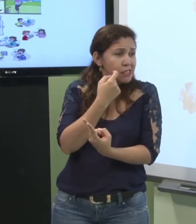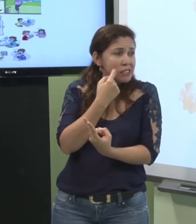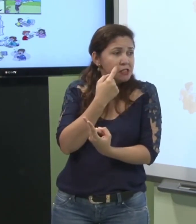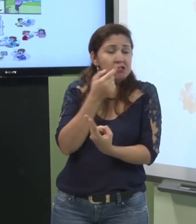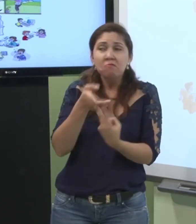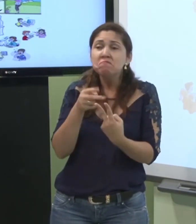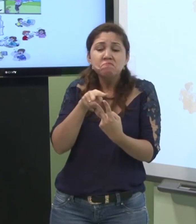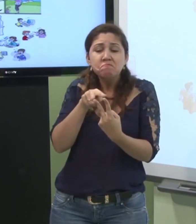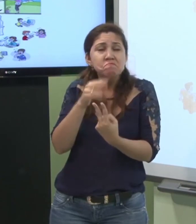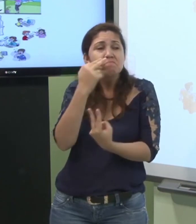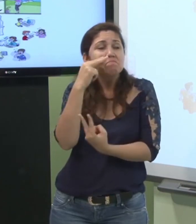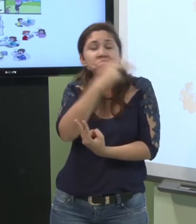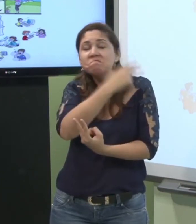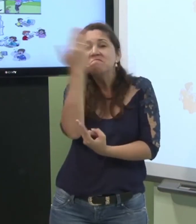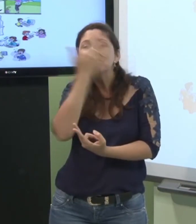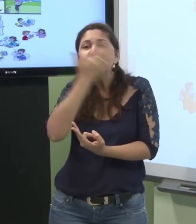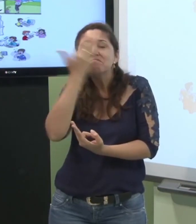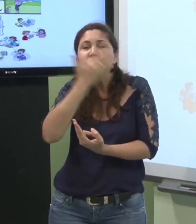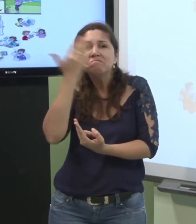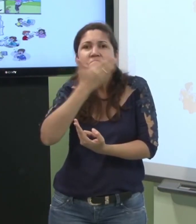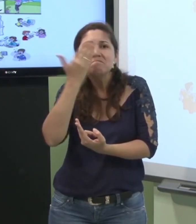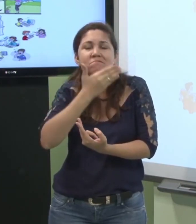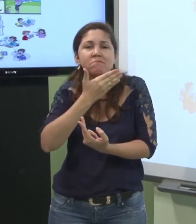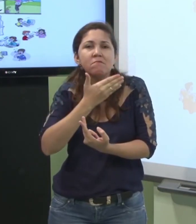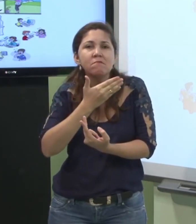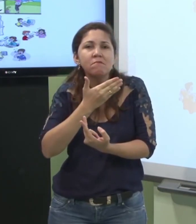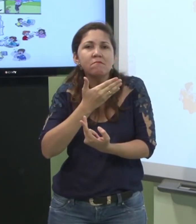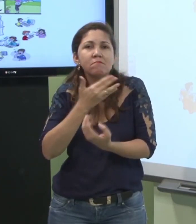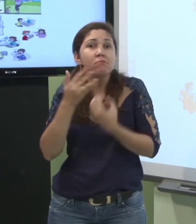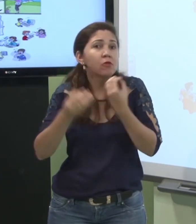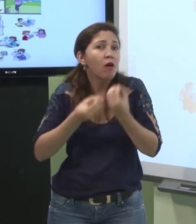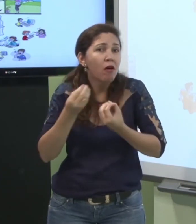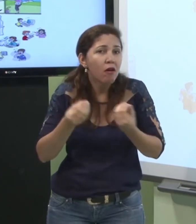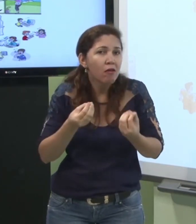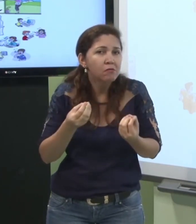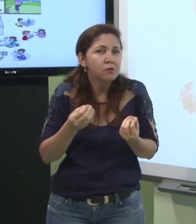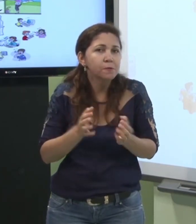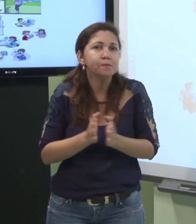Eles não vão ver o filho chorando. Como que eles irão fazer?